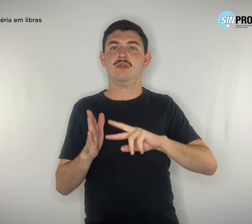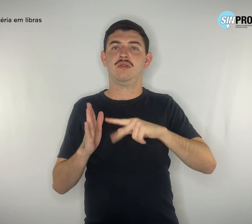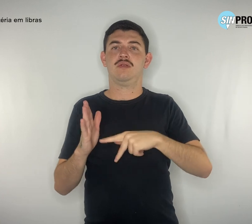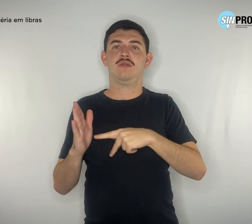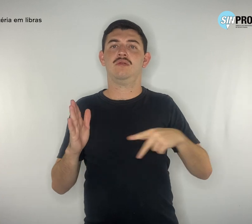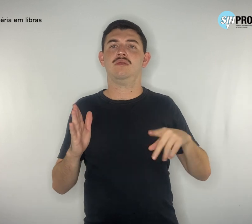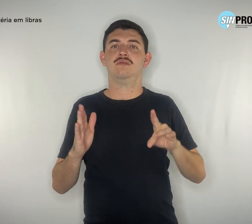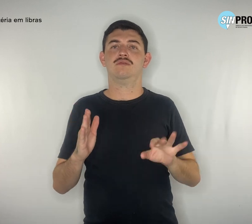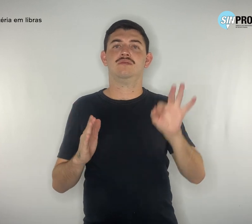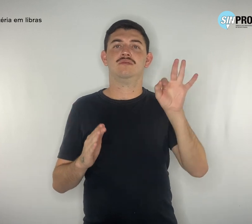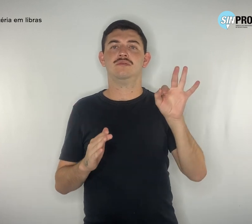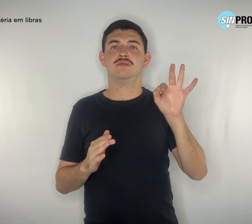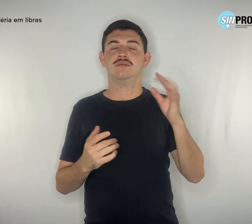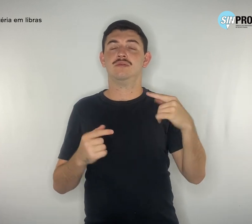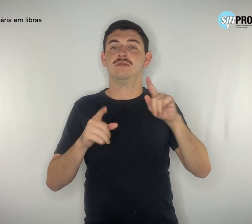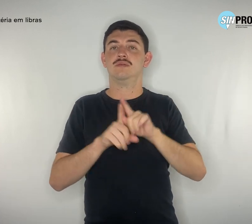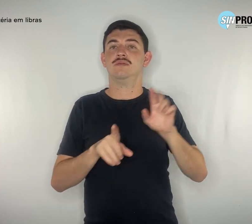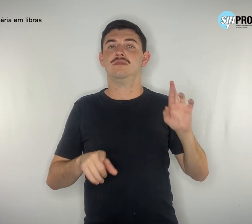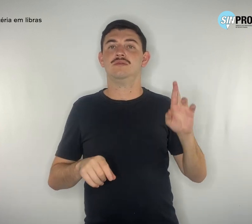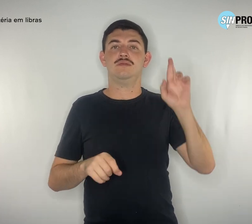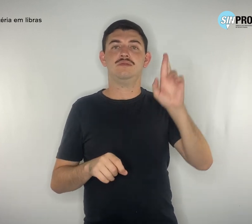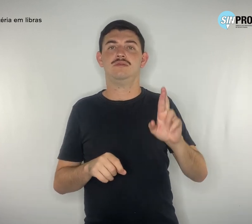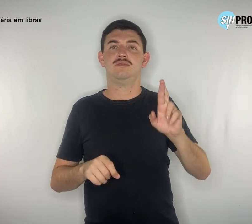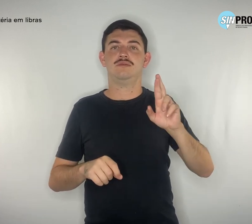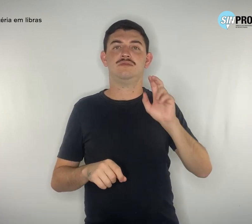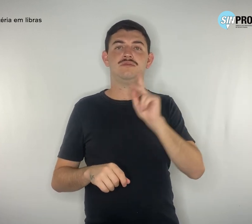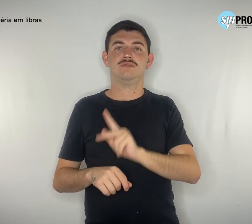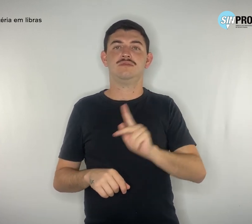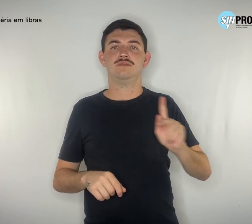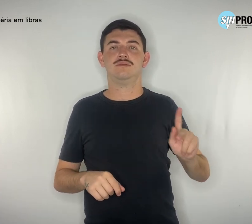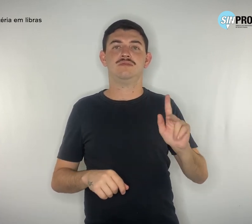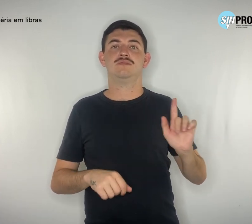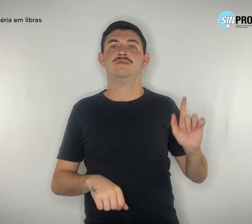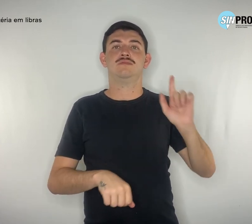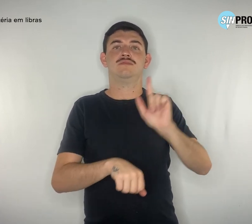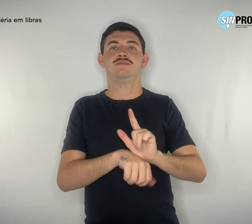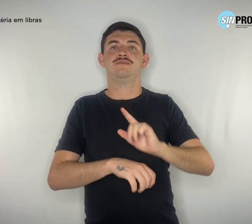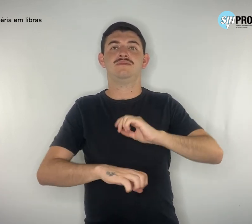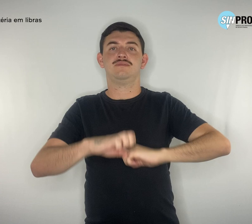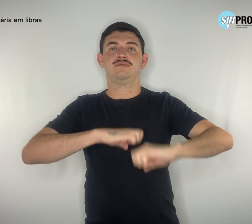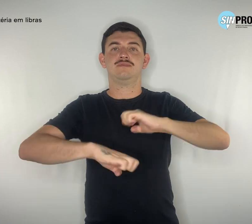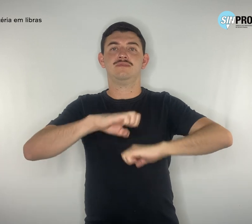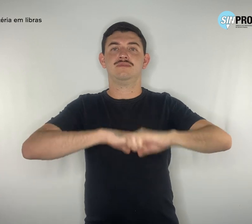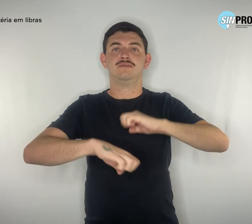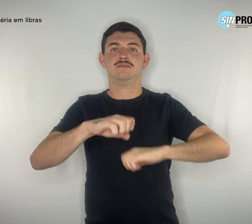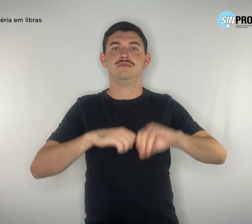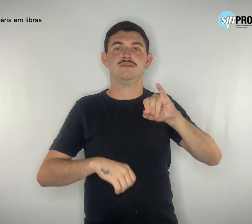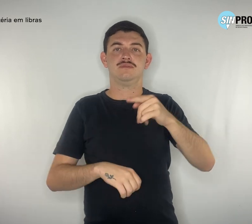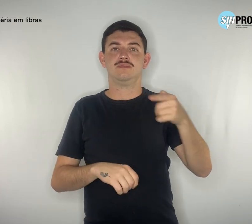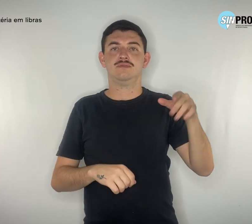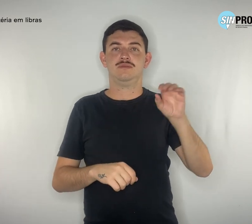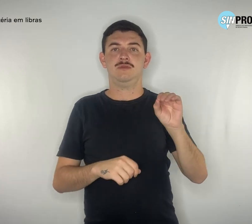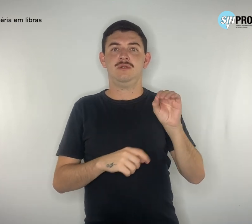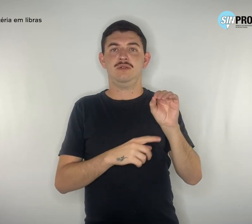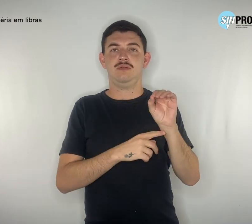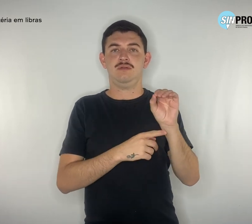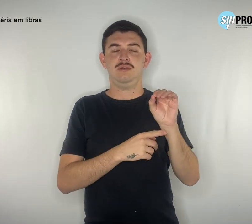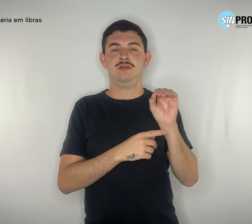representantes dos professores e gerentes da EAP, João Rocha, representante dos